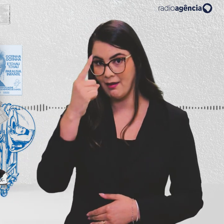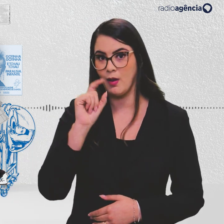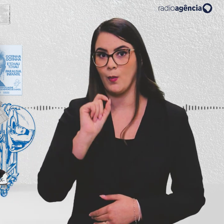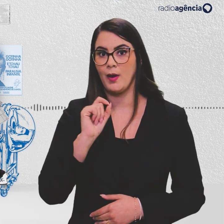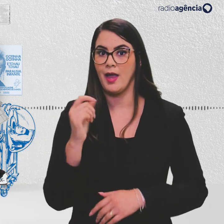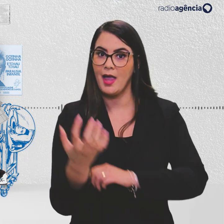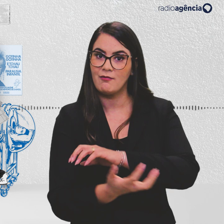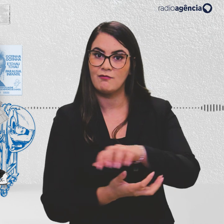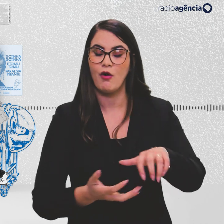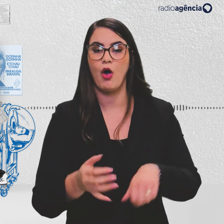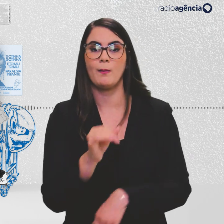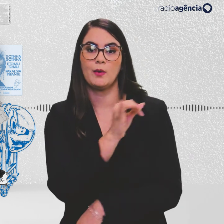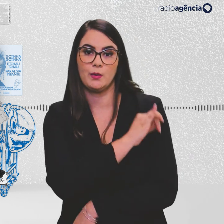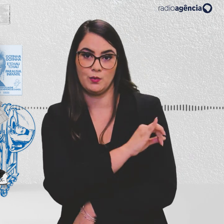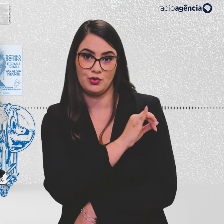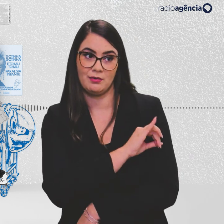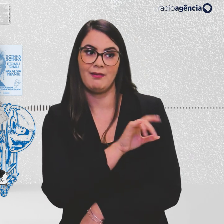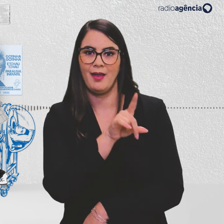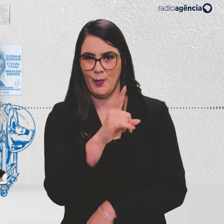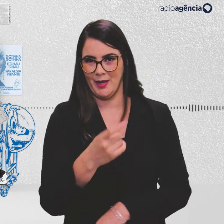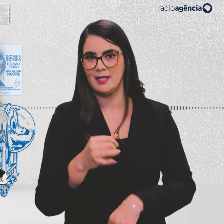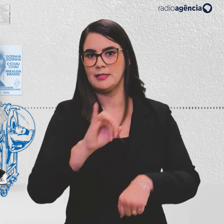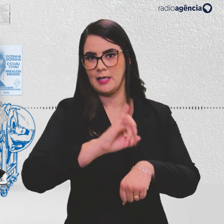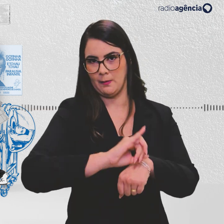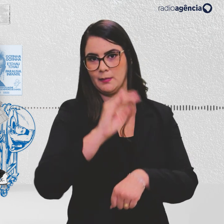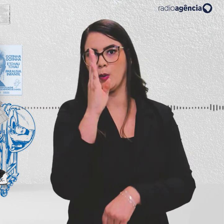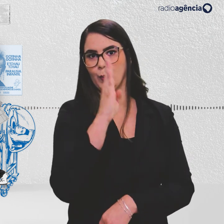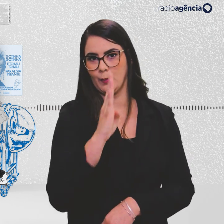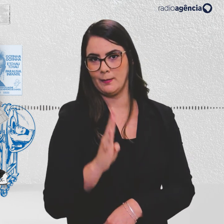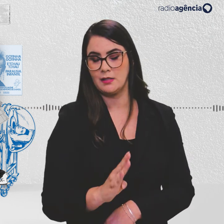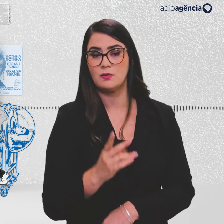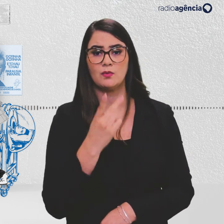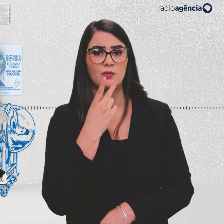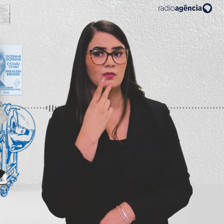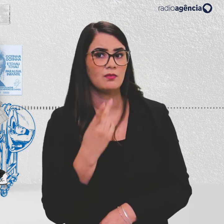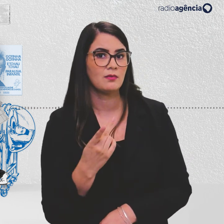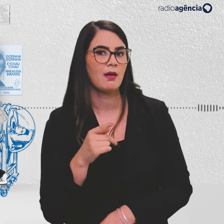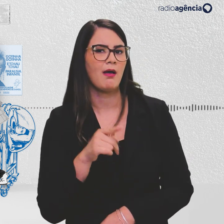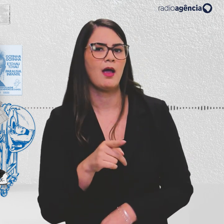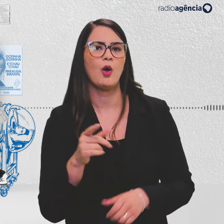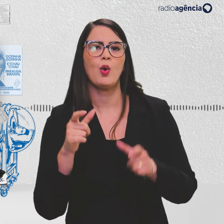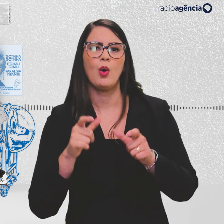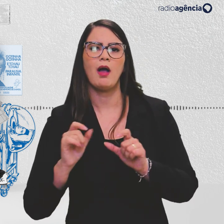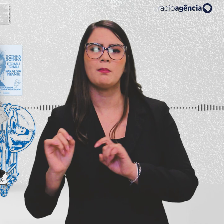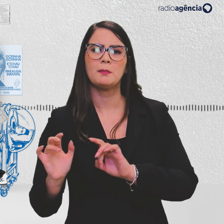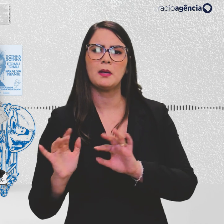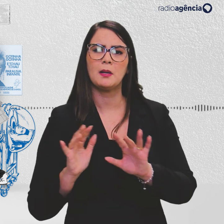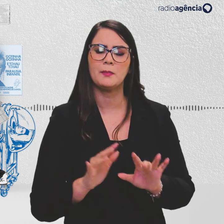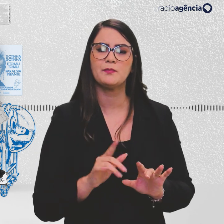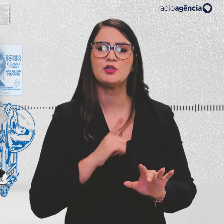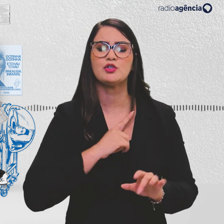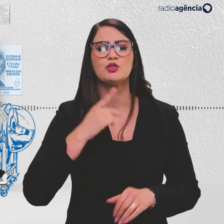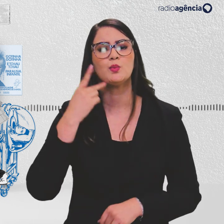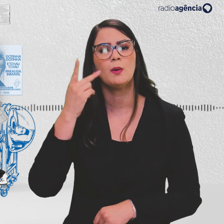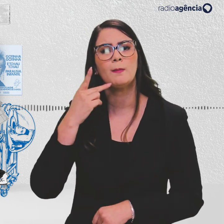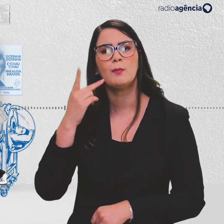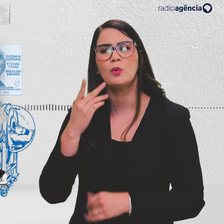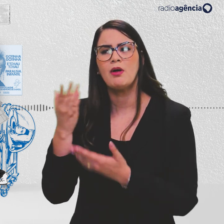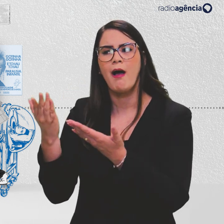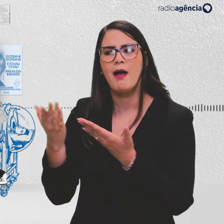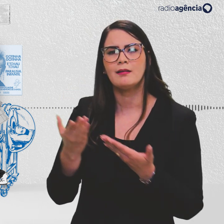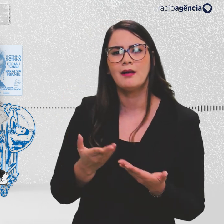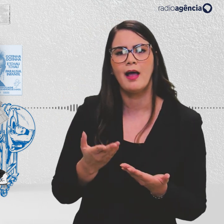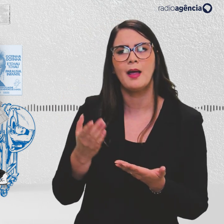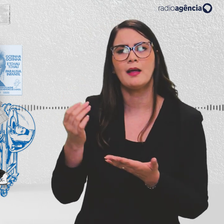reforma no Rio de Janeiro, a capital da república, que era considerada o túmulo dos estrangeiros e tinha uma política de atrair mão de